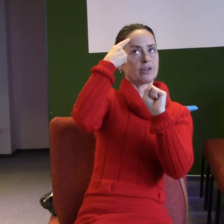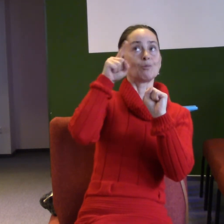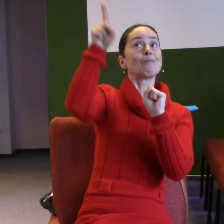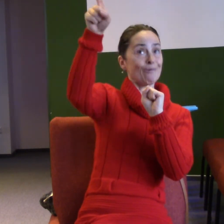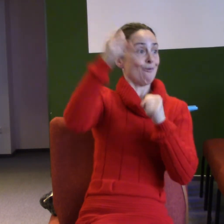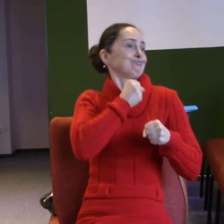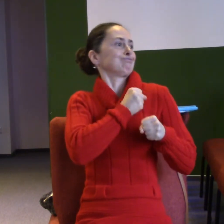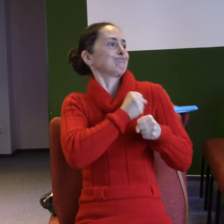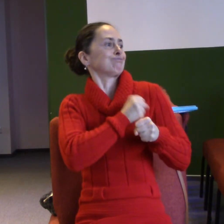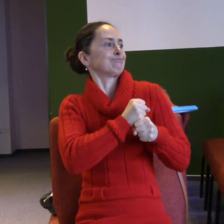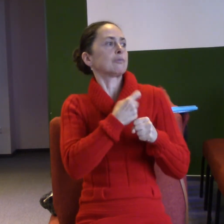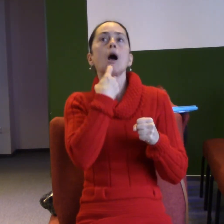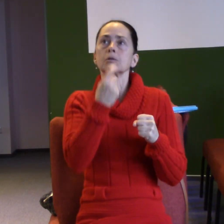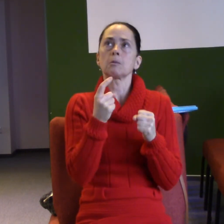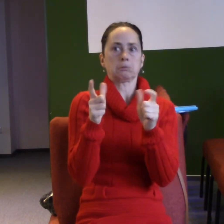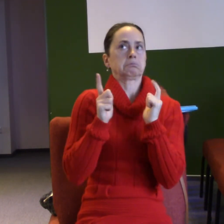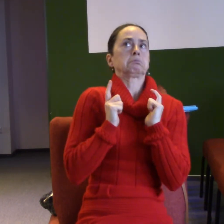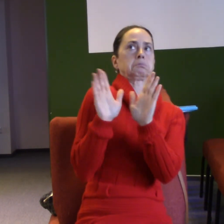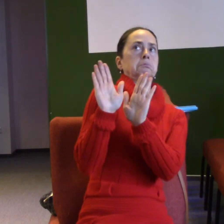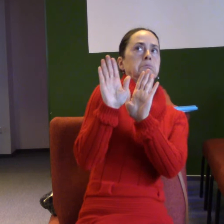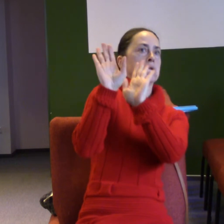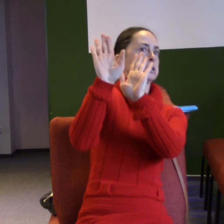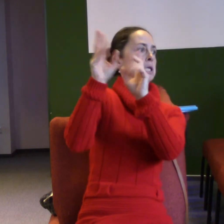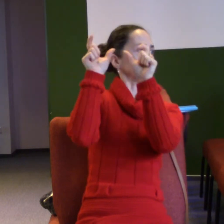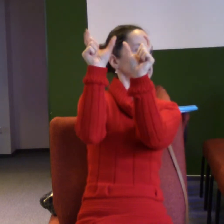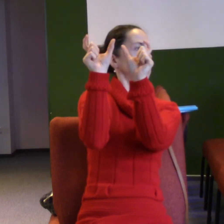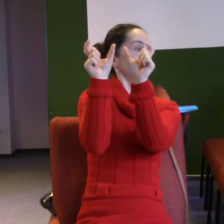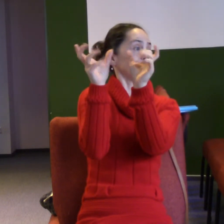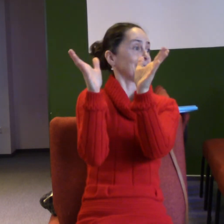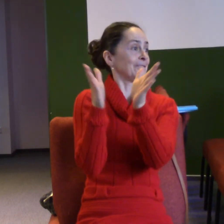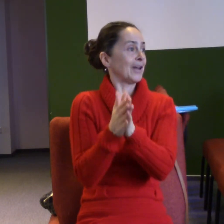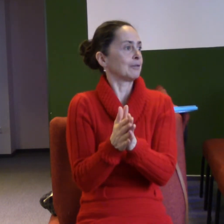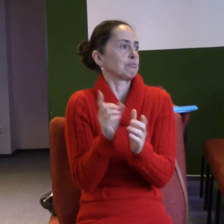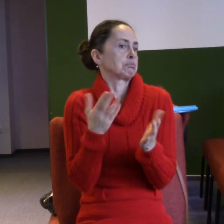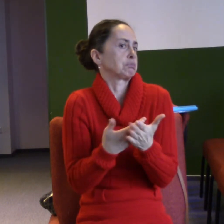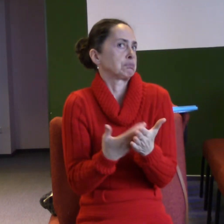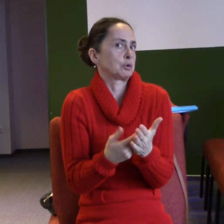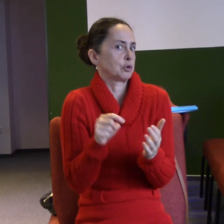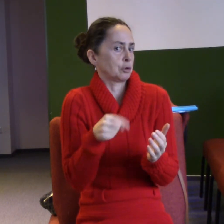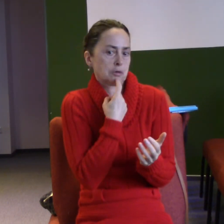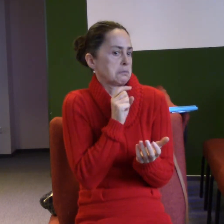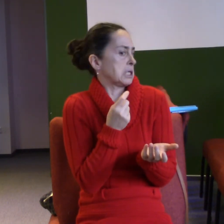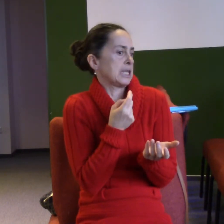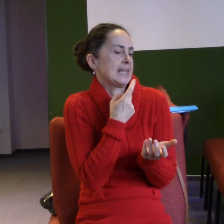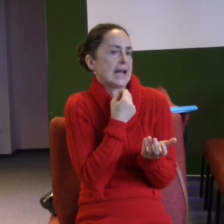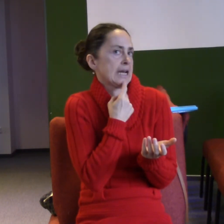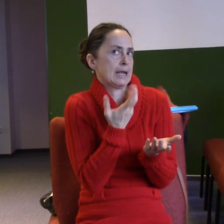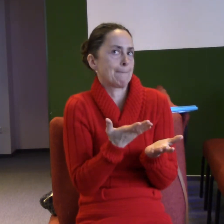zastavit, že to nějak nezapádá do nějakého našho způsobu přemýšlení nebo života. Tak já mám tady několik myšlenek